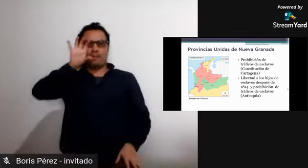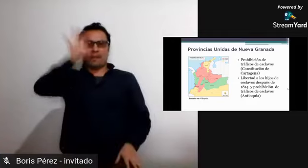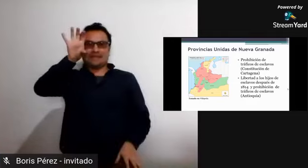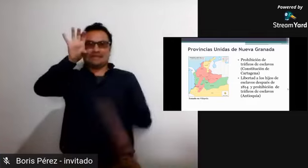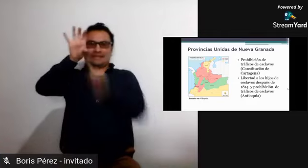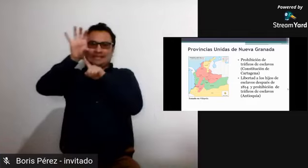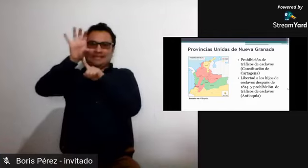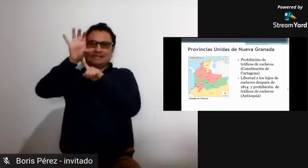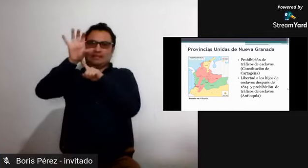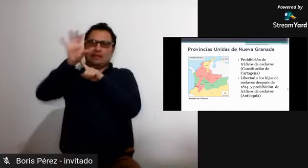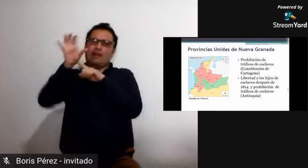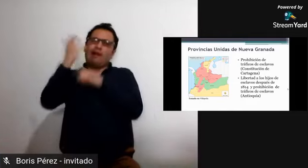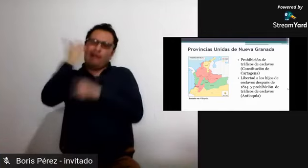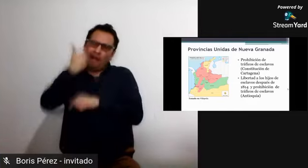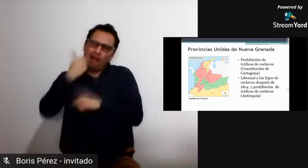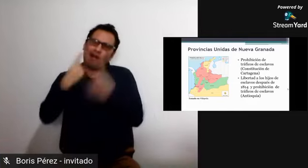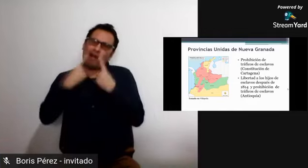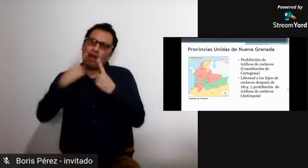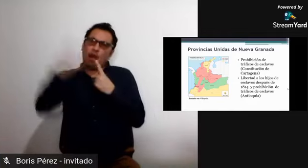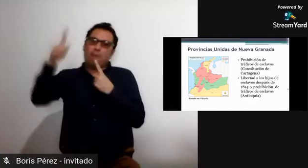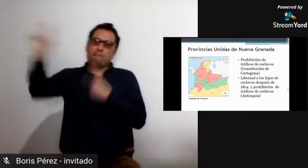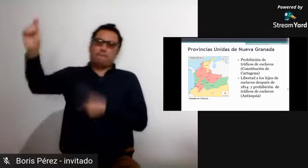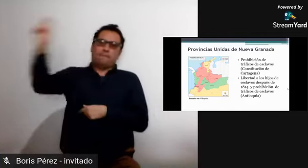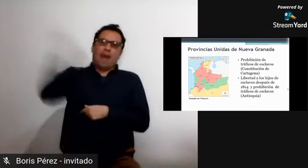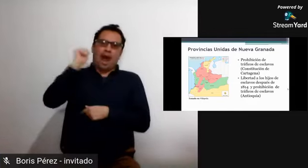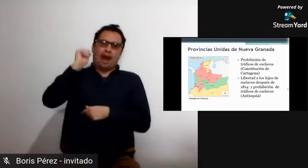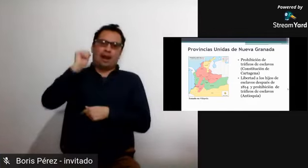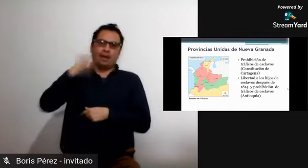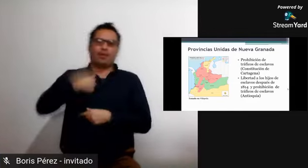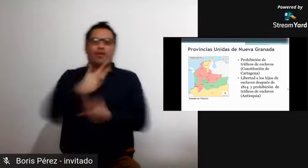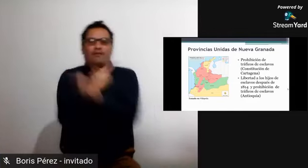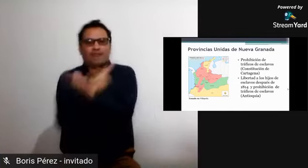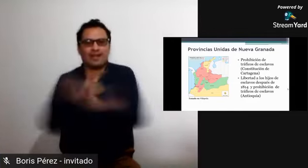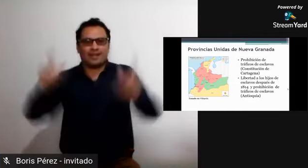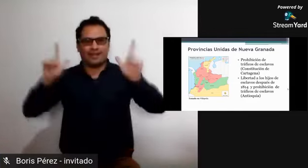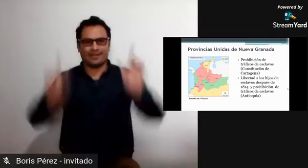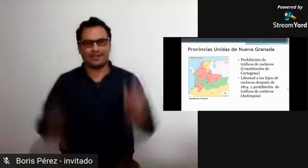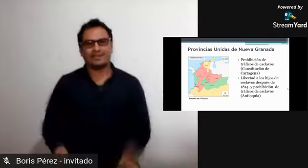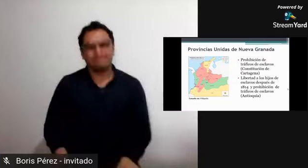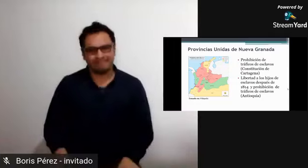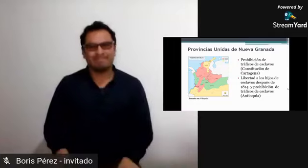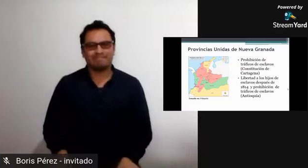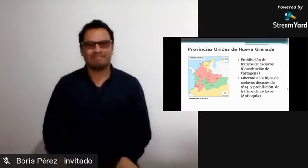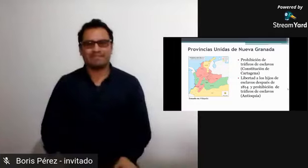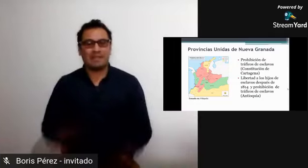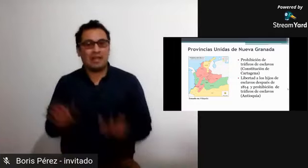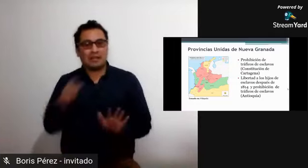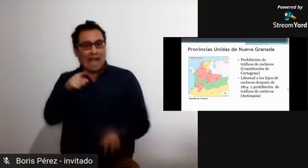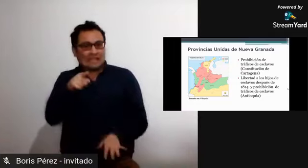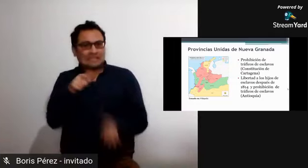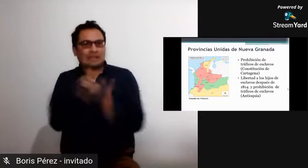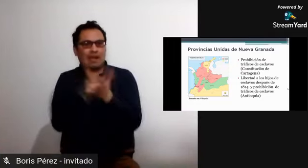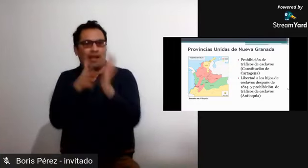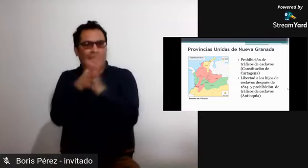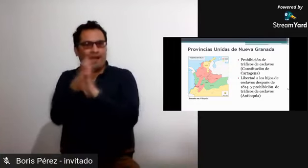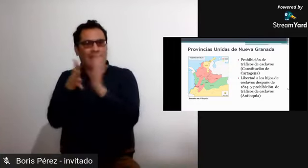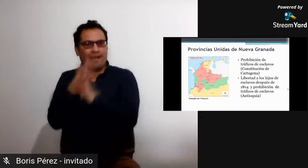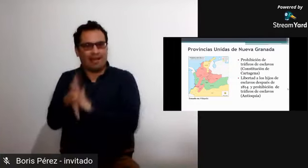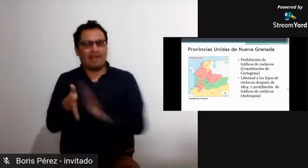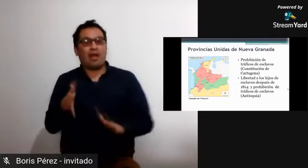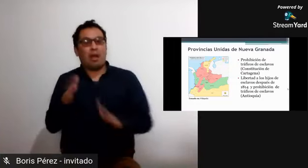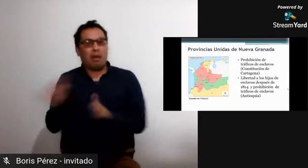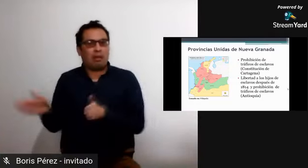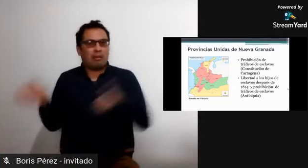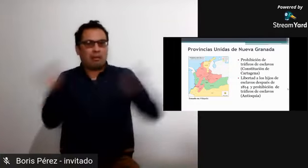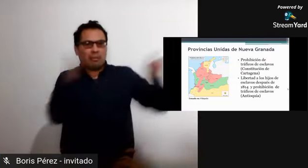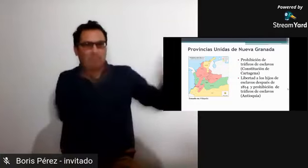Quienes estaban bajo el yugo de la esclavitud en ese entonces, ellos tenían que negociar